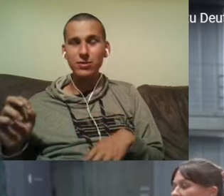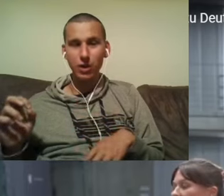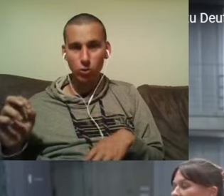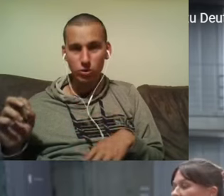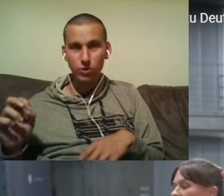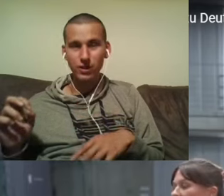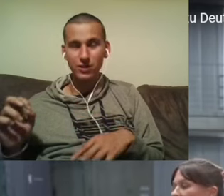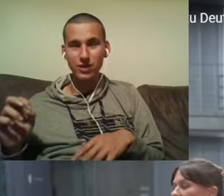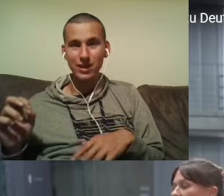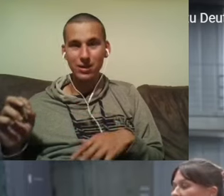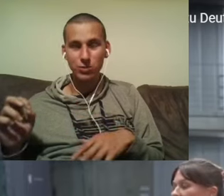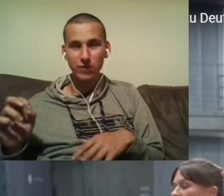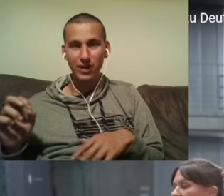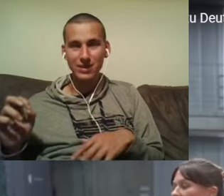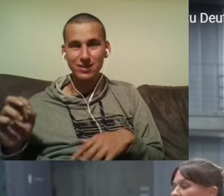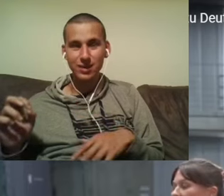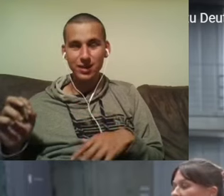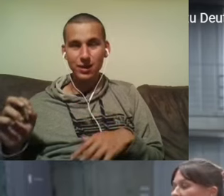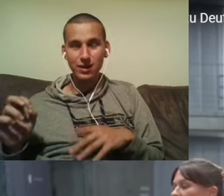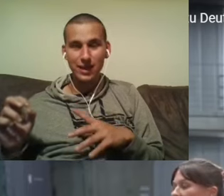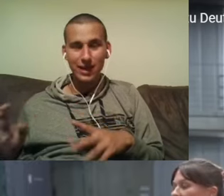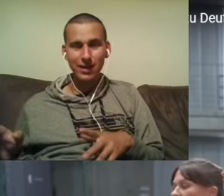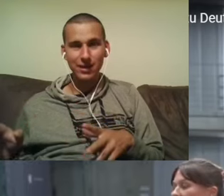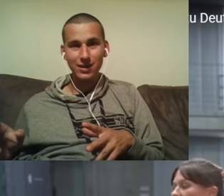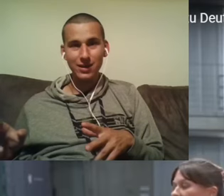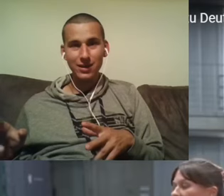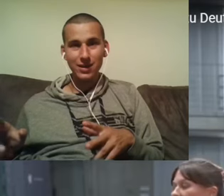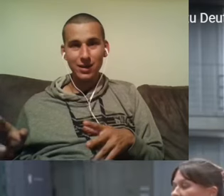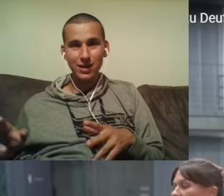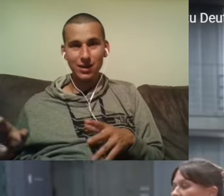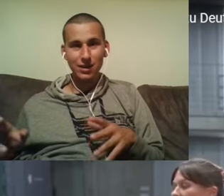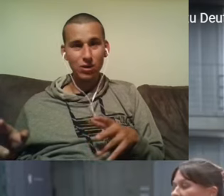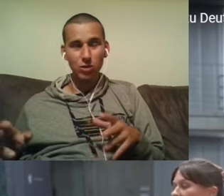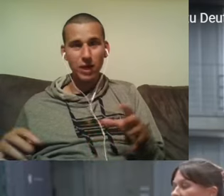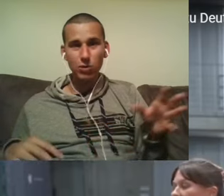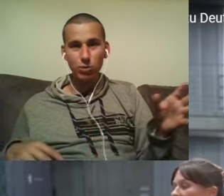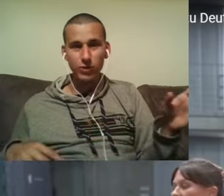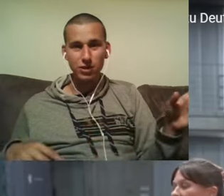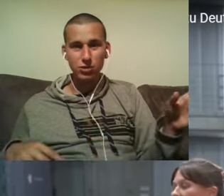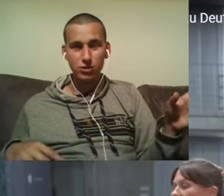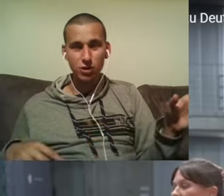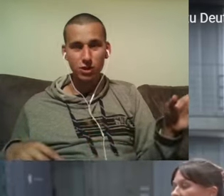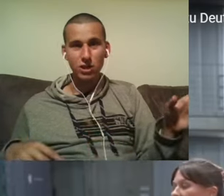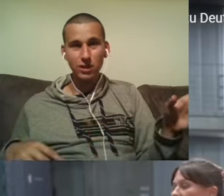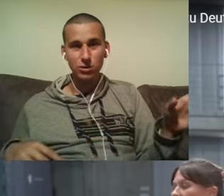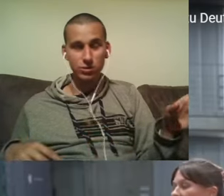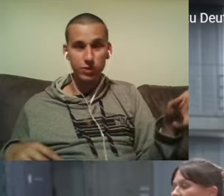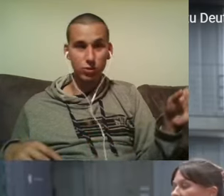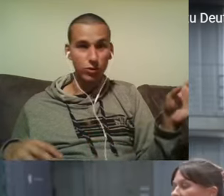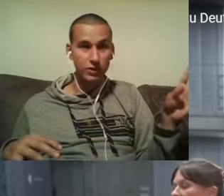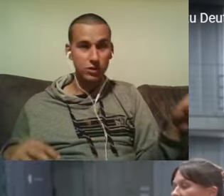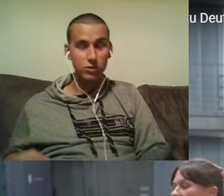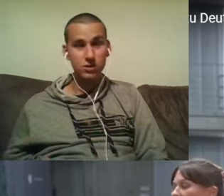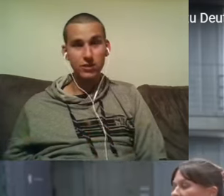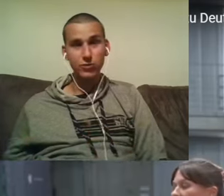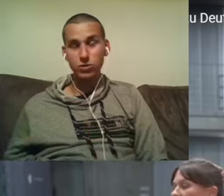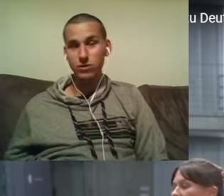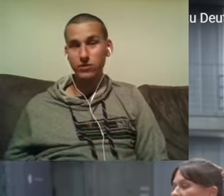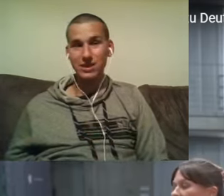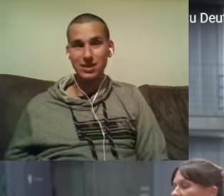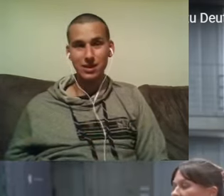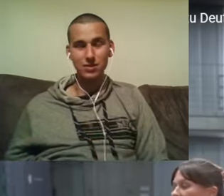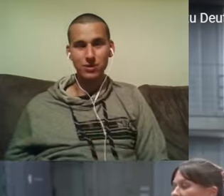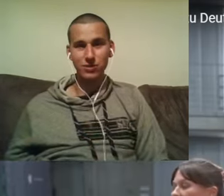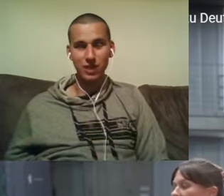Teil dieses Geldes veruntreut, das man da hinüber weist, gegen normalen Hochwasserschutz in Deutschland aus. Ich finde, Hochwasserschutz,